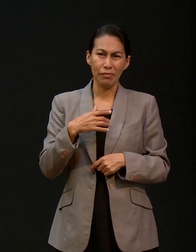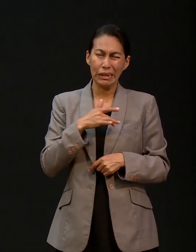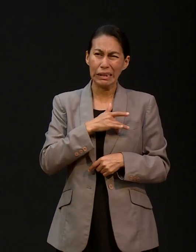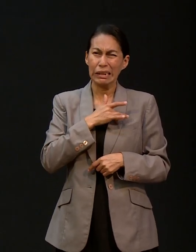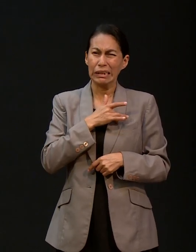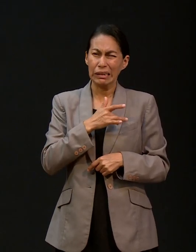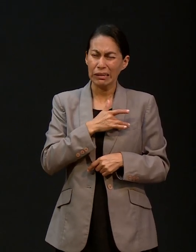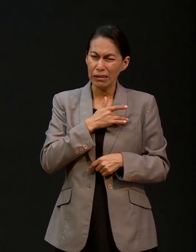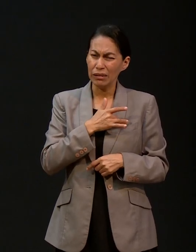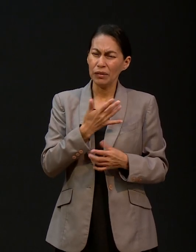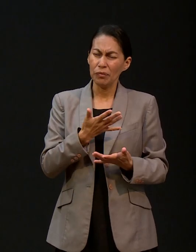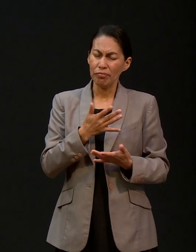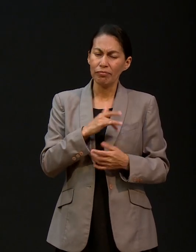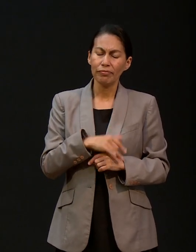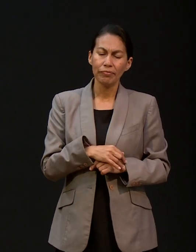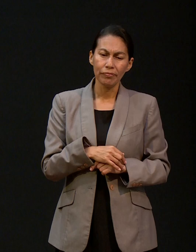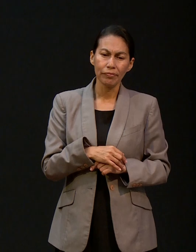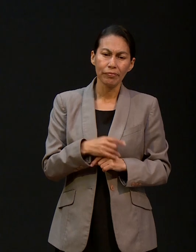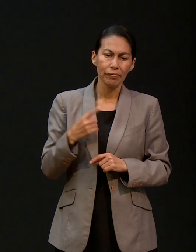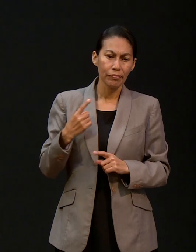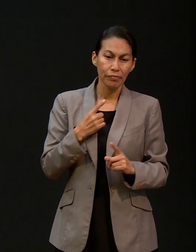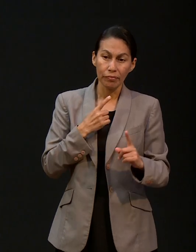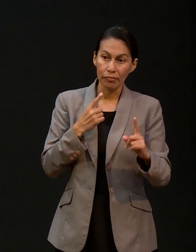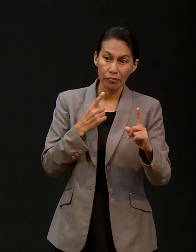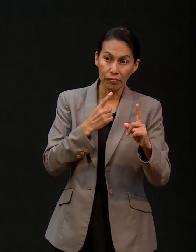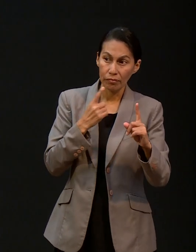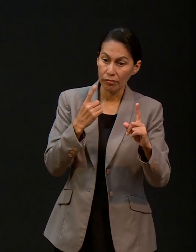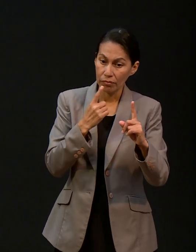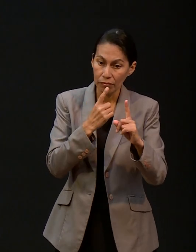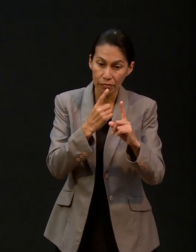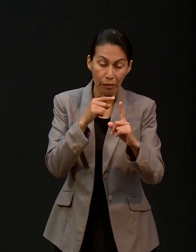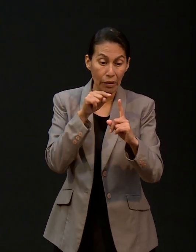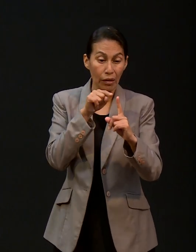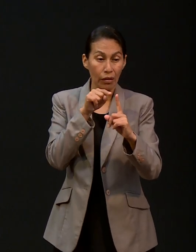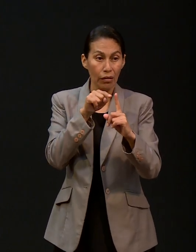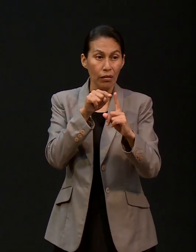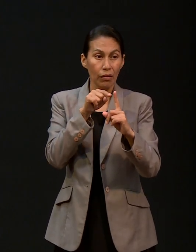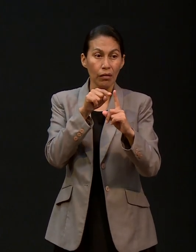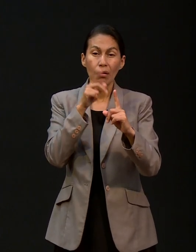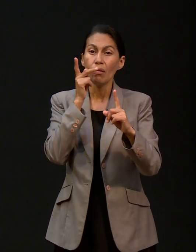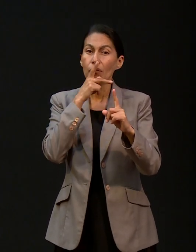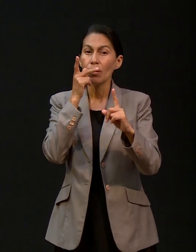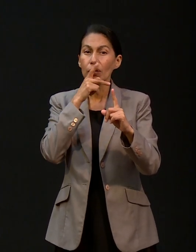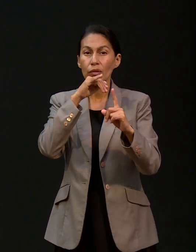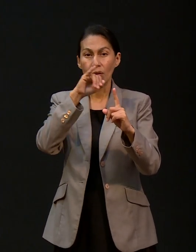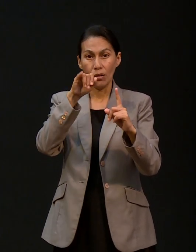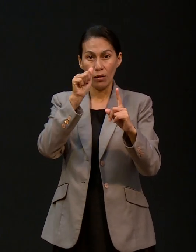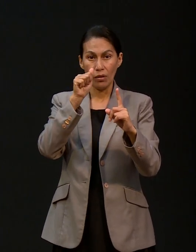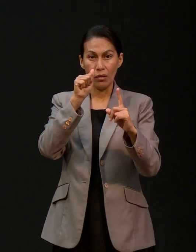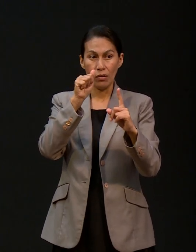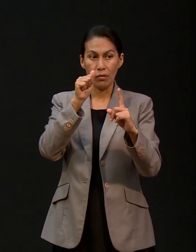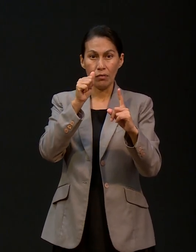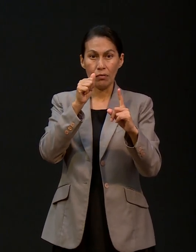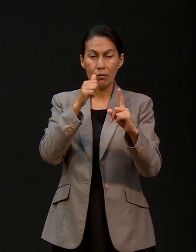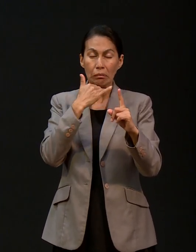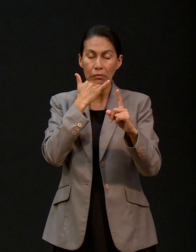este asunto en mi corazón. Y con quien me encontré fue con el pastor Jairo, perdón,